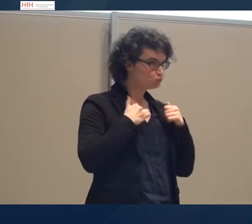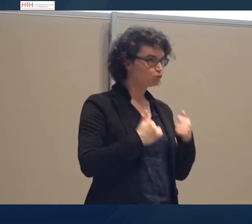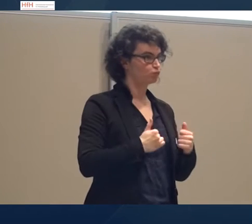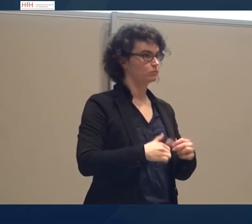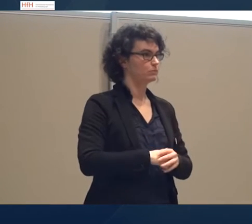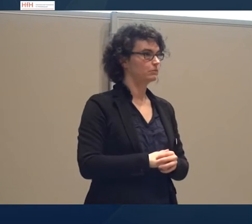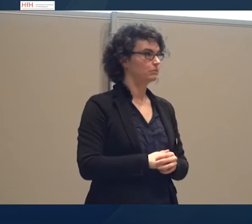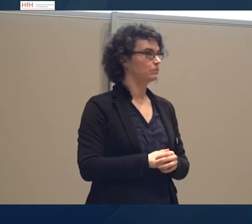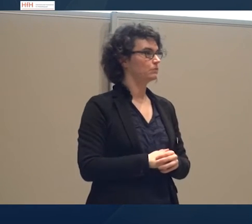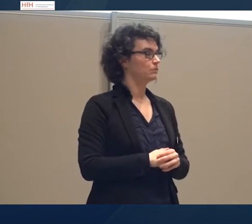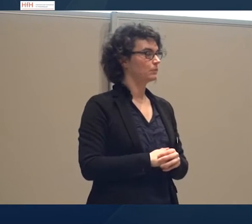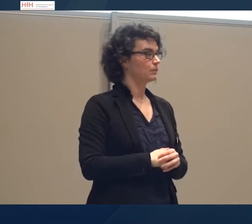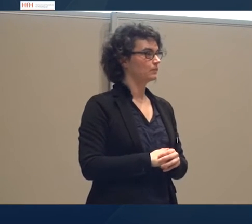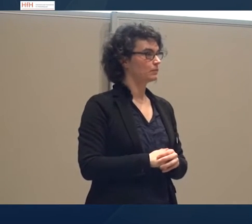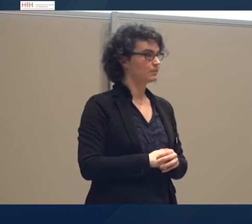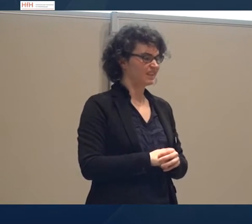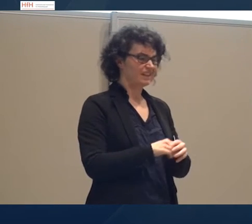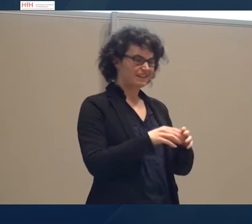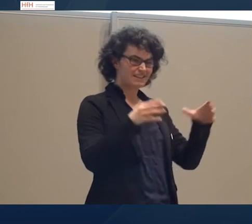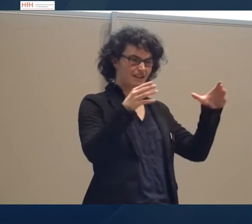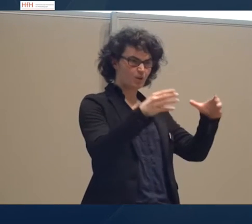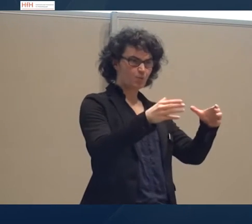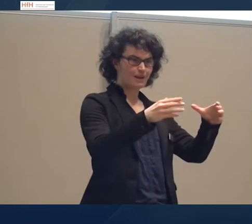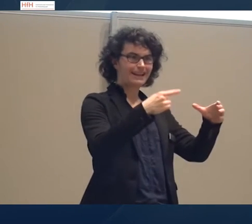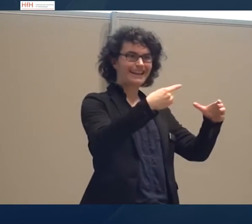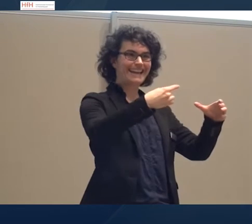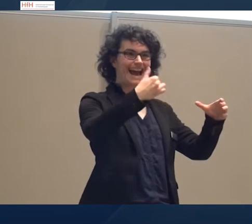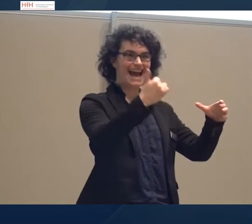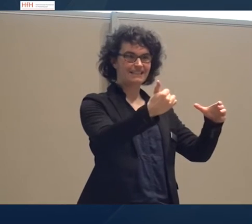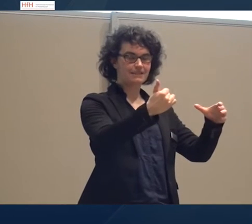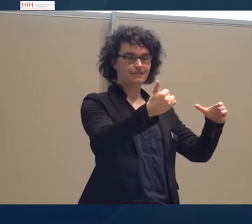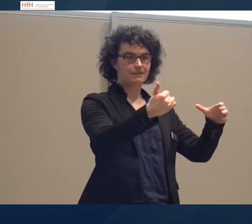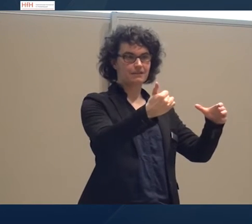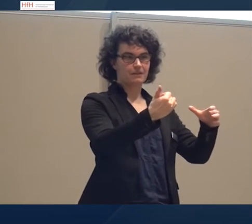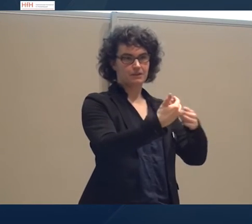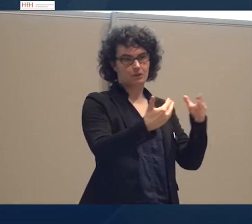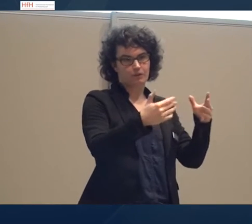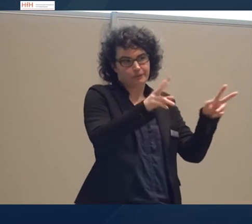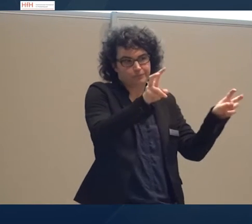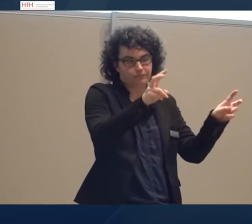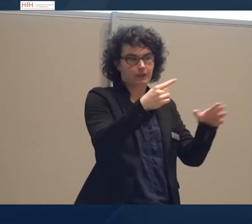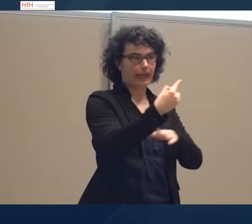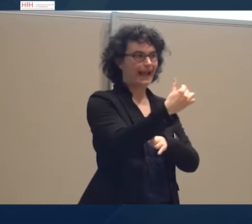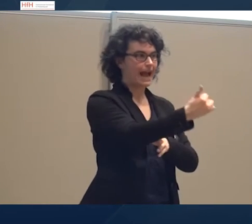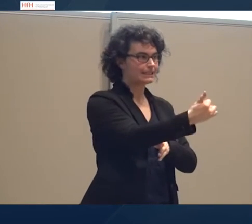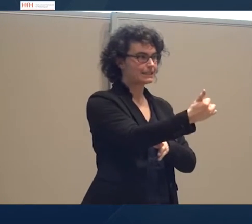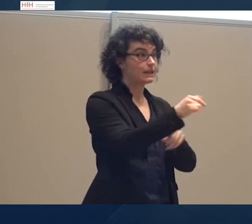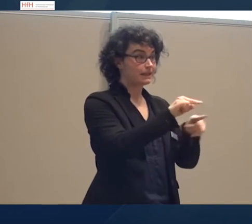Diese Gruppe G1, die wir da nennen, sind Personen, die uns über